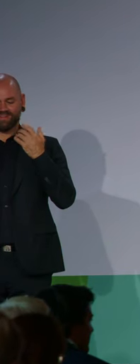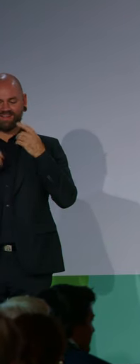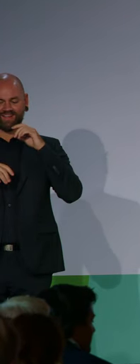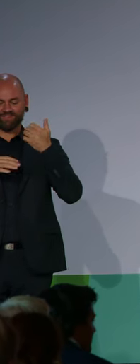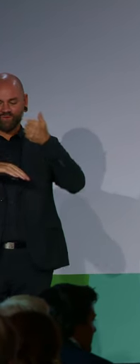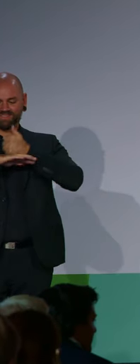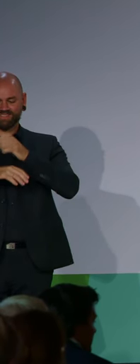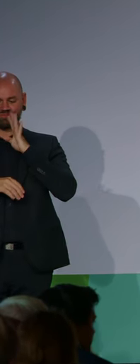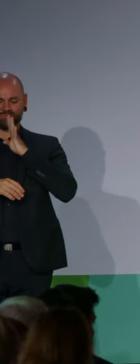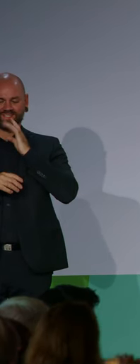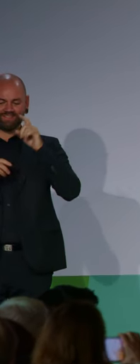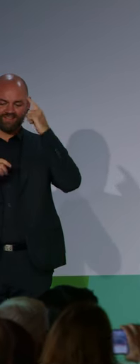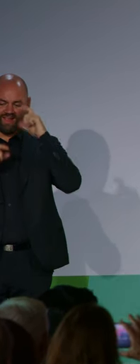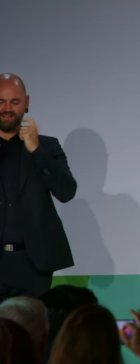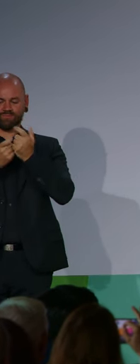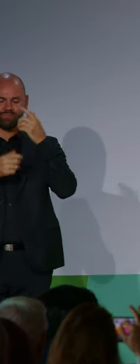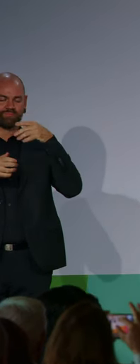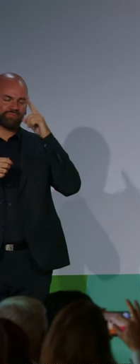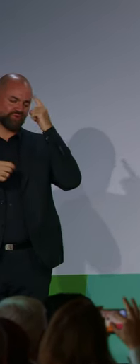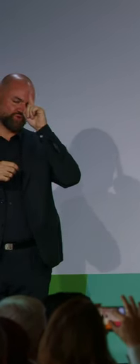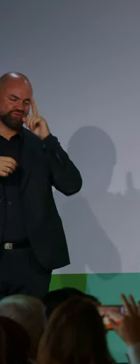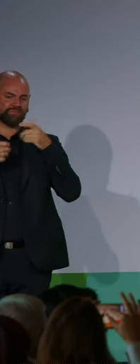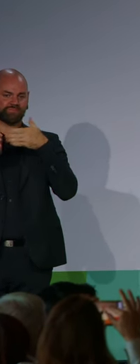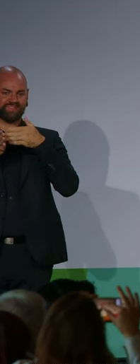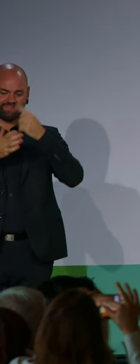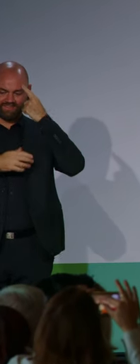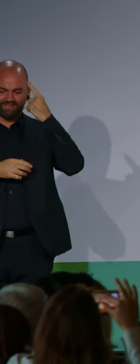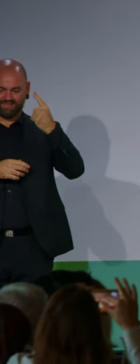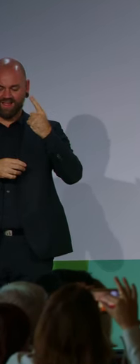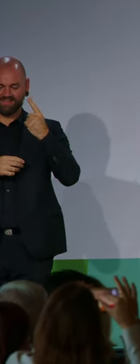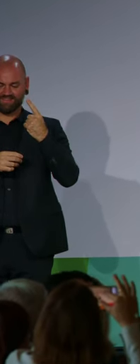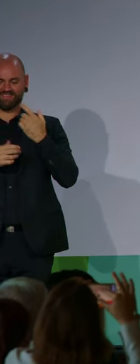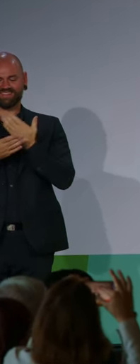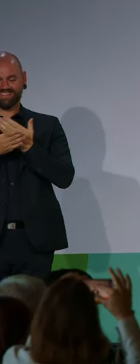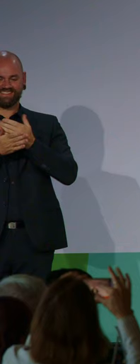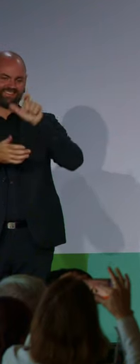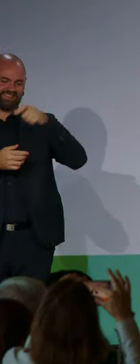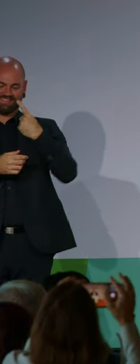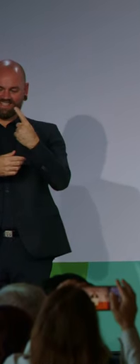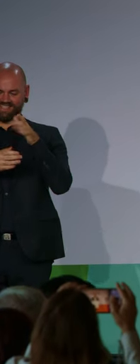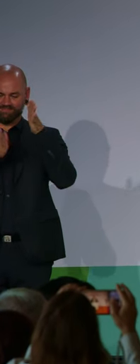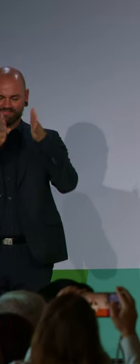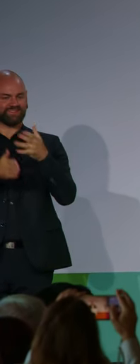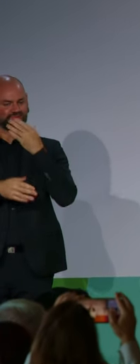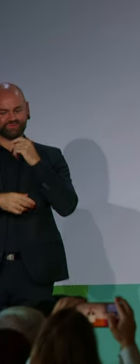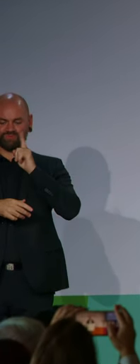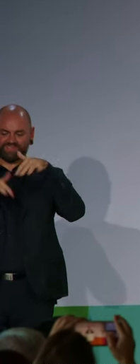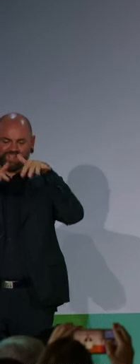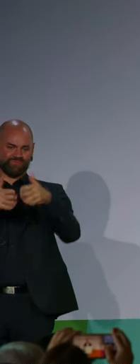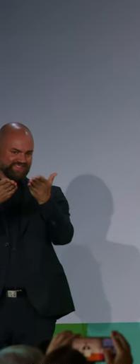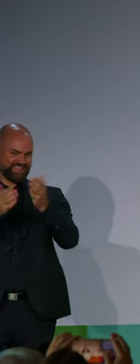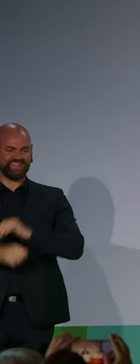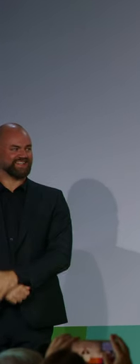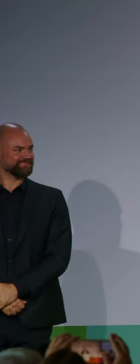Mein besonderer Gruß, meine Damen und Herren, geht in diesem Jahr an Jens. Jens ist das Starterkind des Lebenslaufes, des